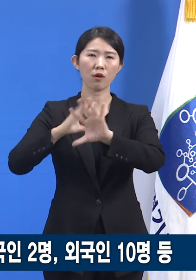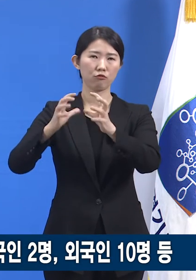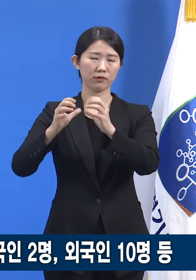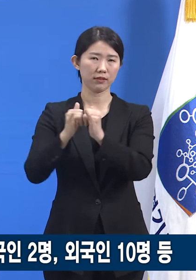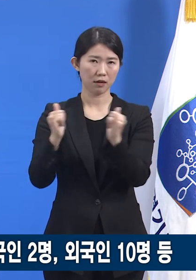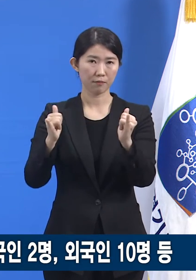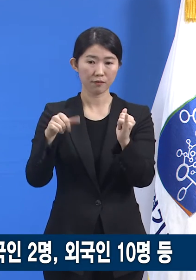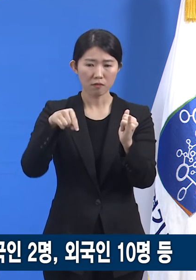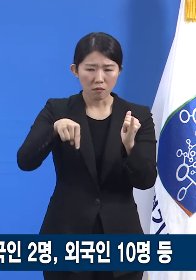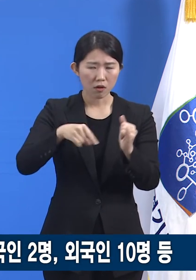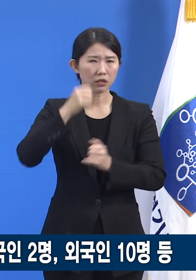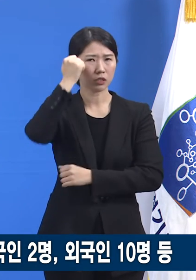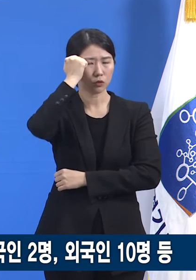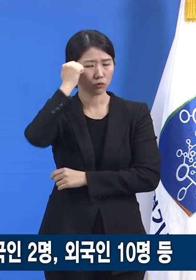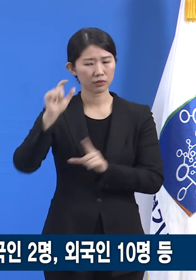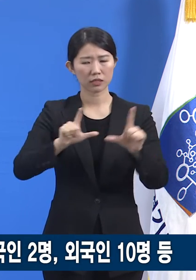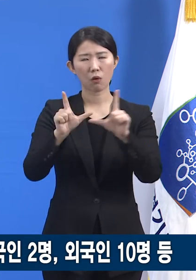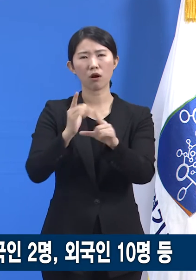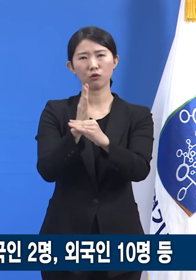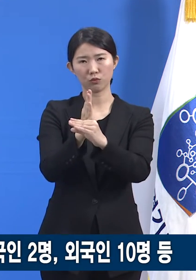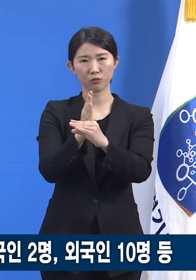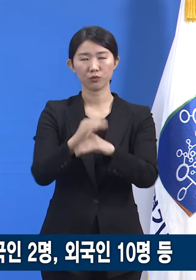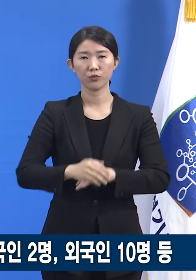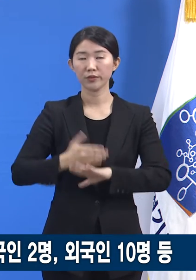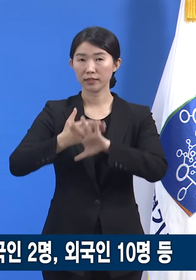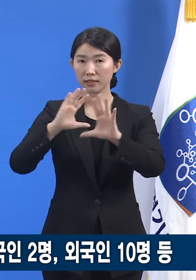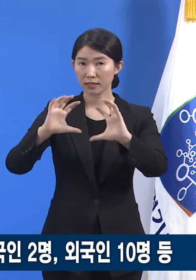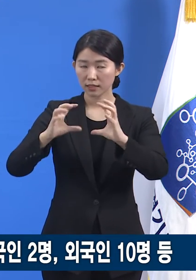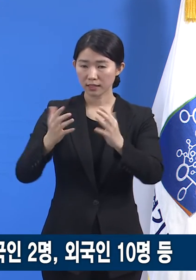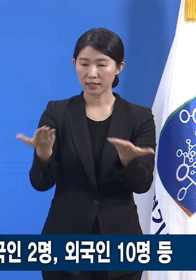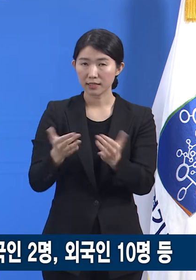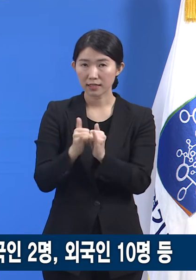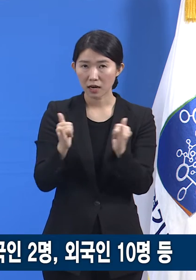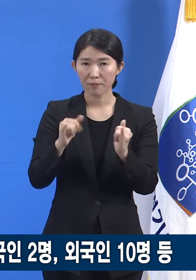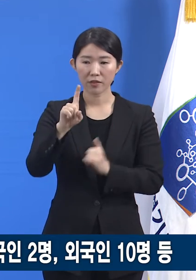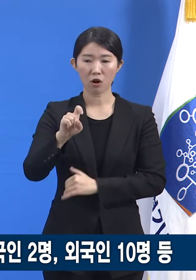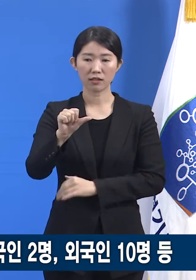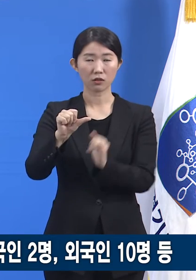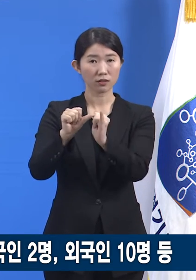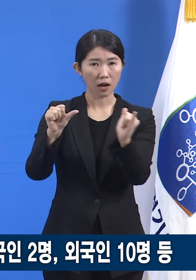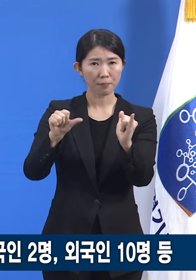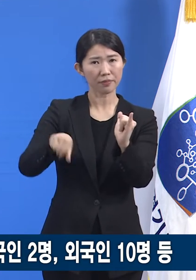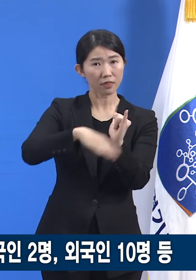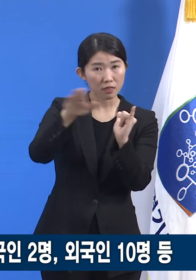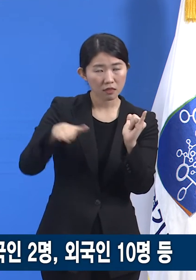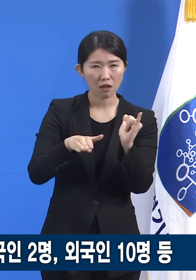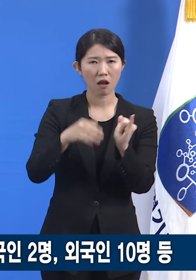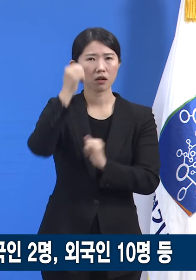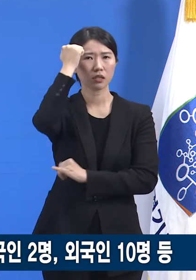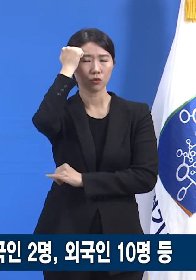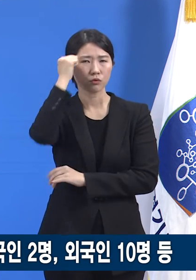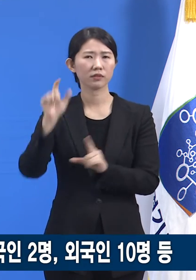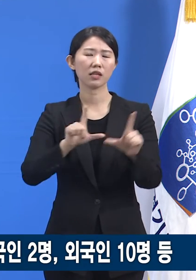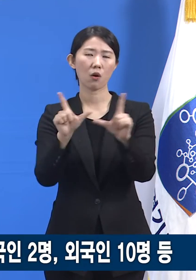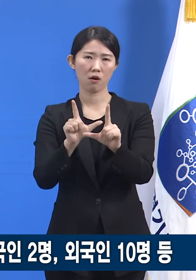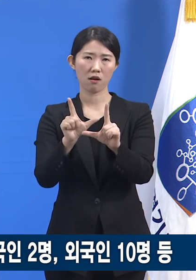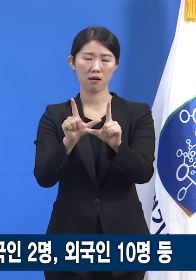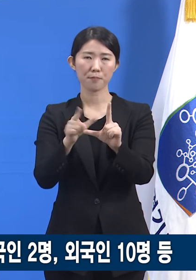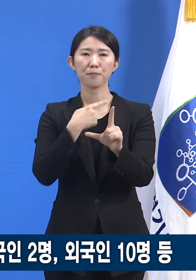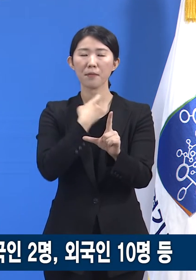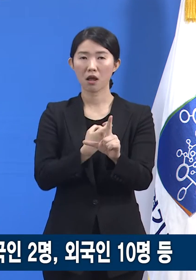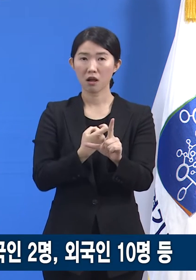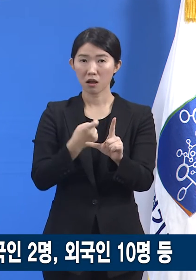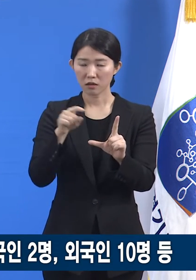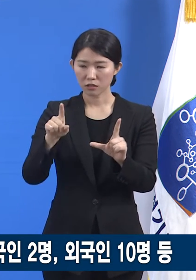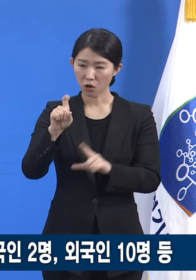기숙사를 운영하고 있습니다. 외국인 근로자 15명 전원 기숙사 생활을 했고 이 중 10명이